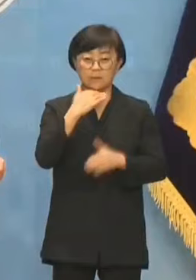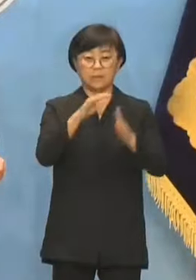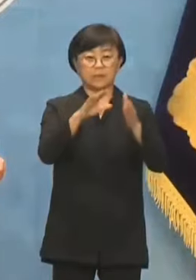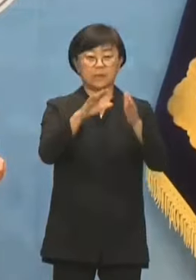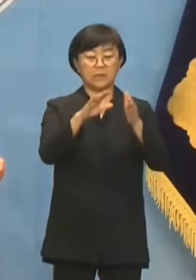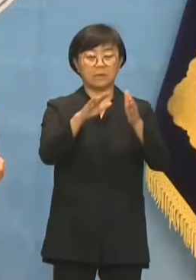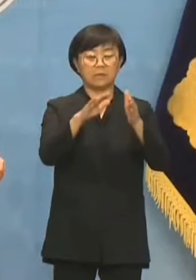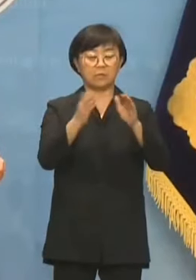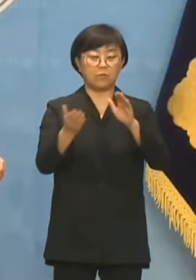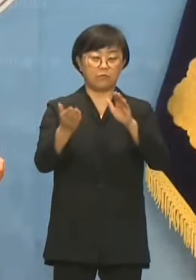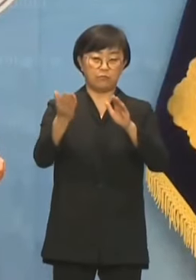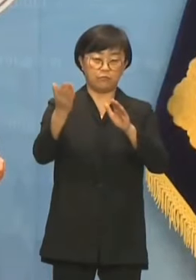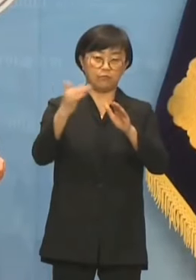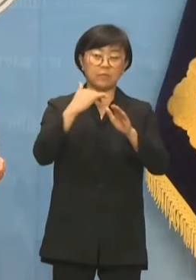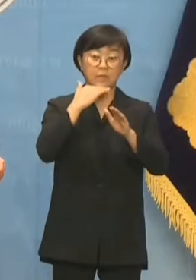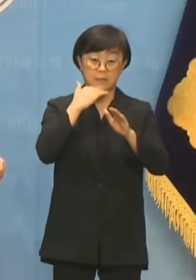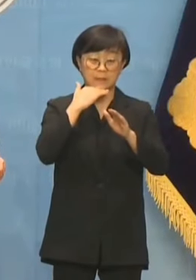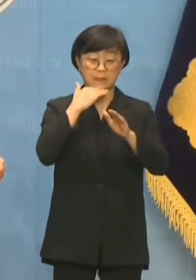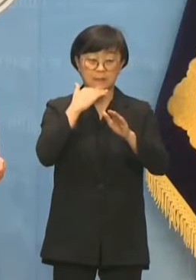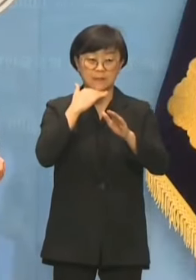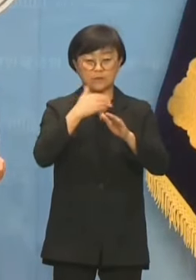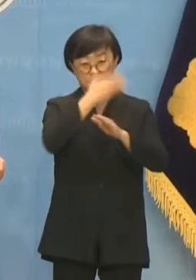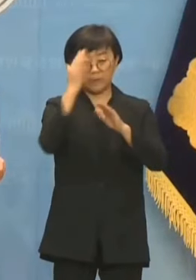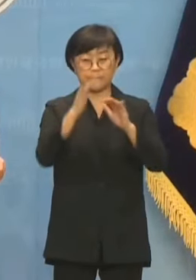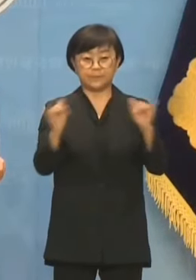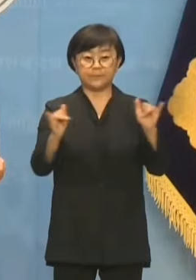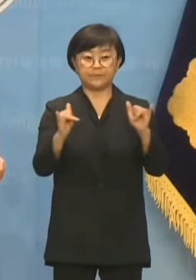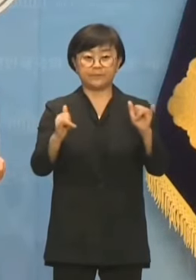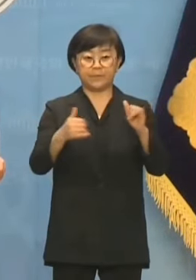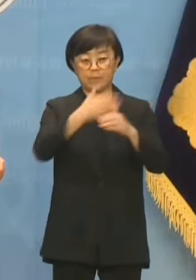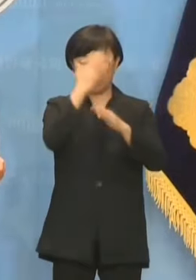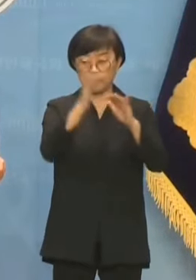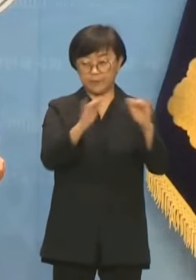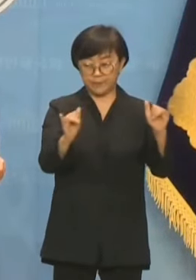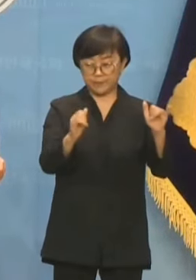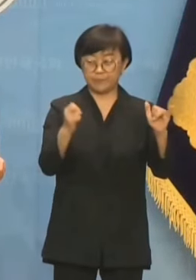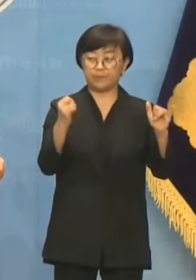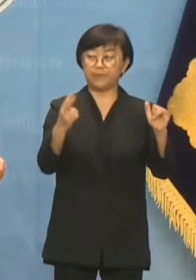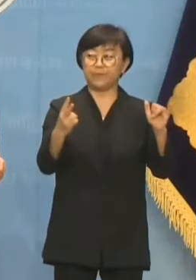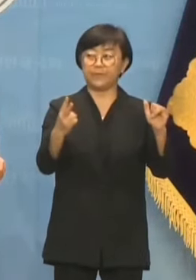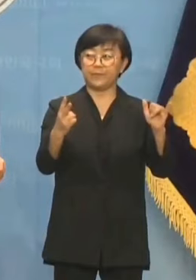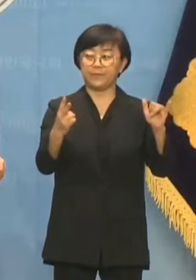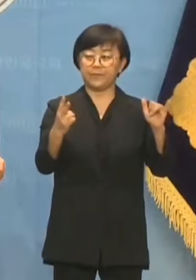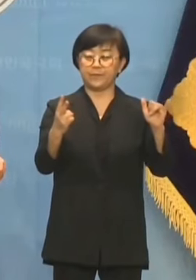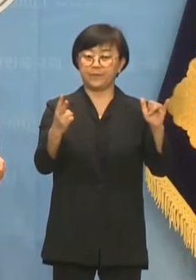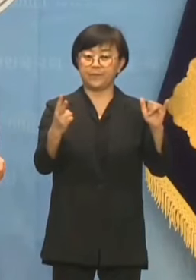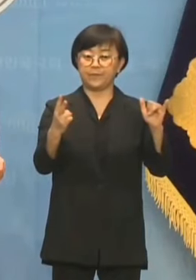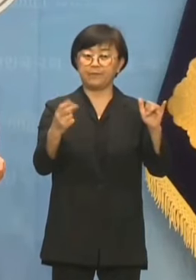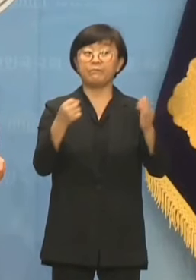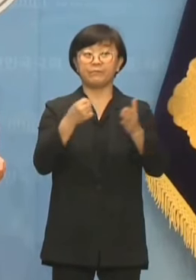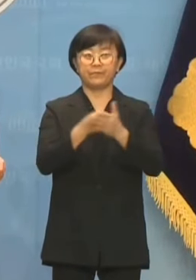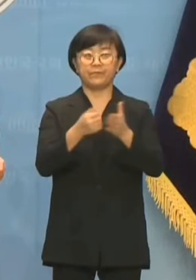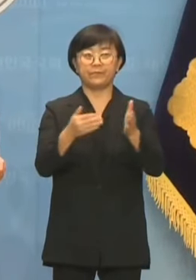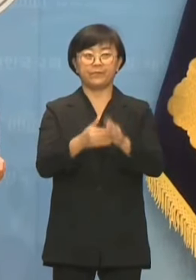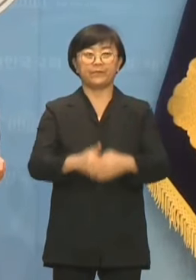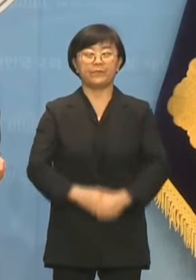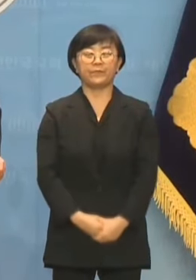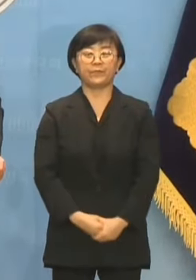세대교체를 해야 되는데 청년 뭐 이렇게 했습니다.